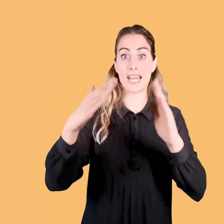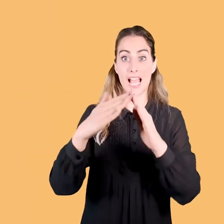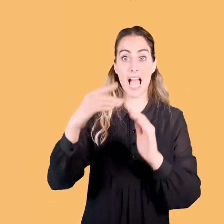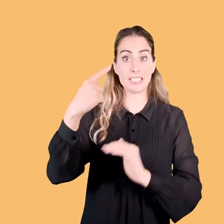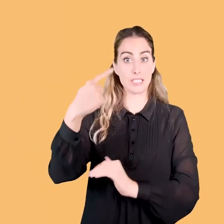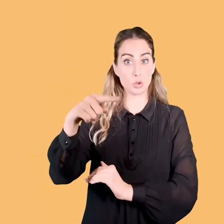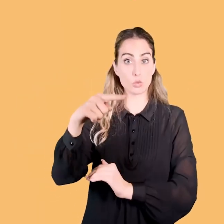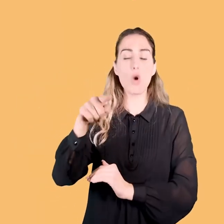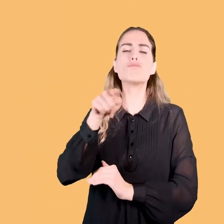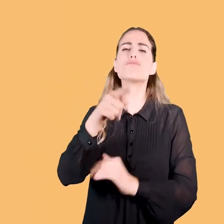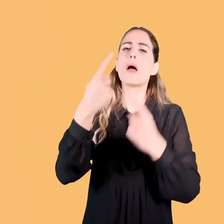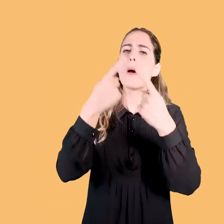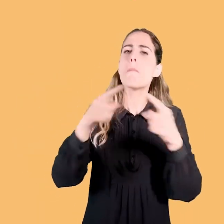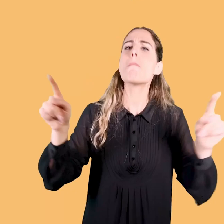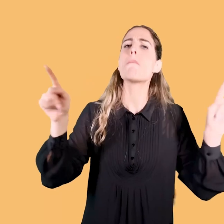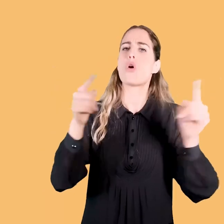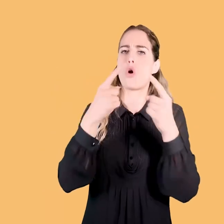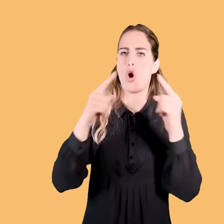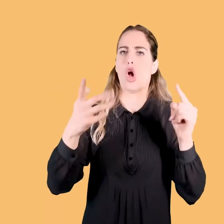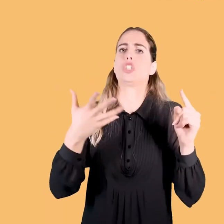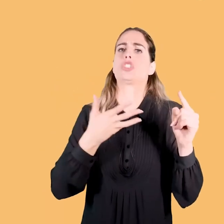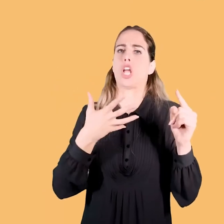melodia, quindi c'è molta musica